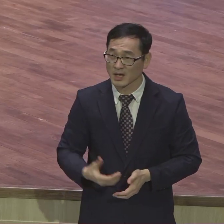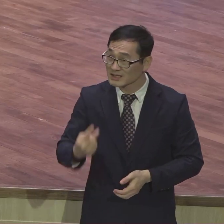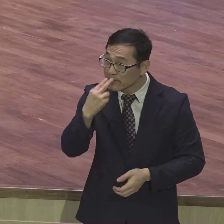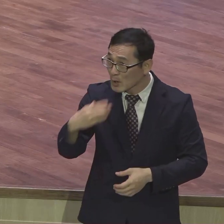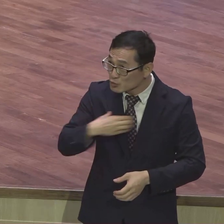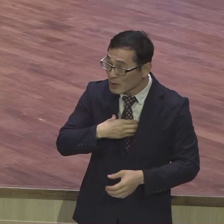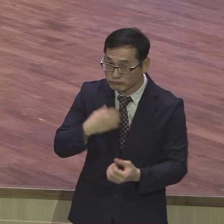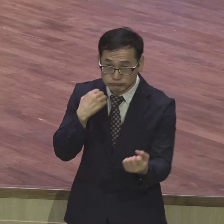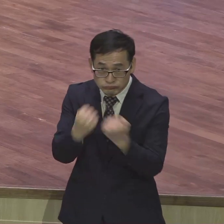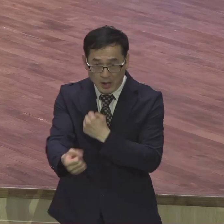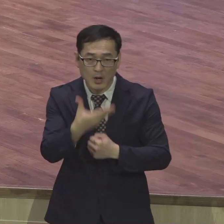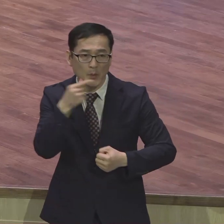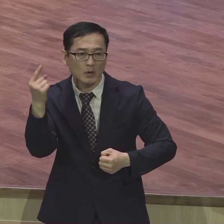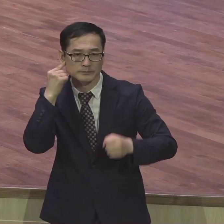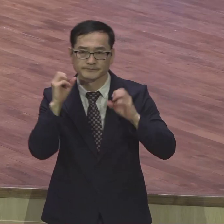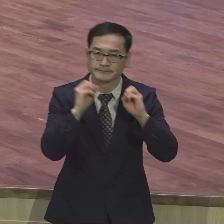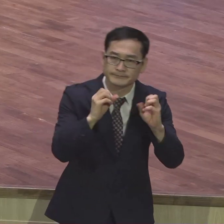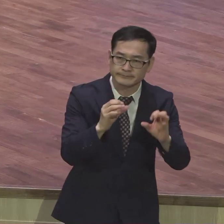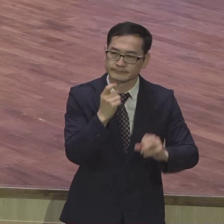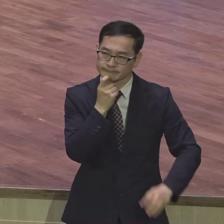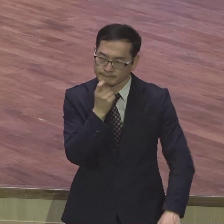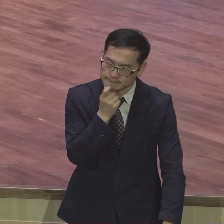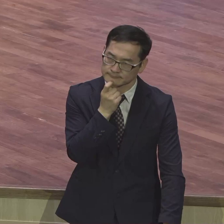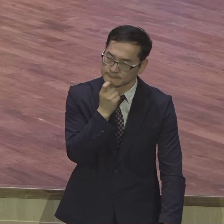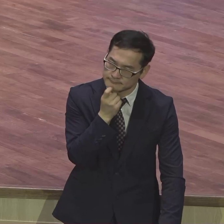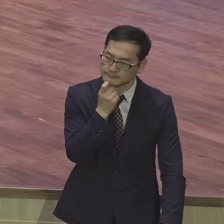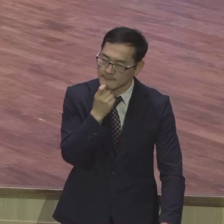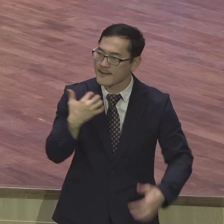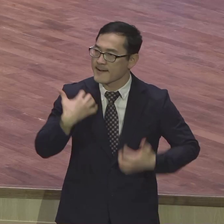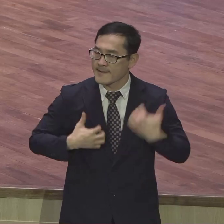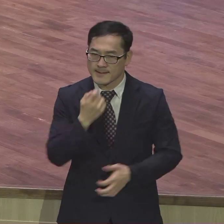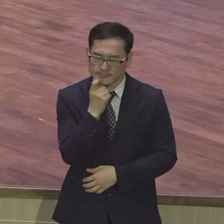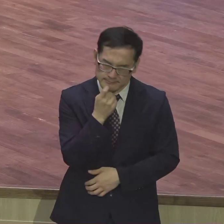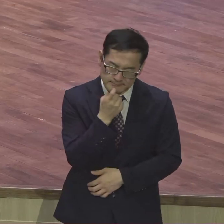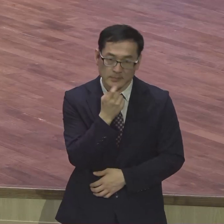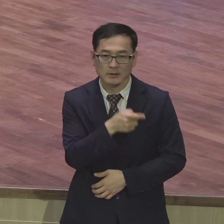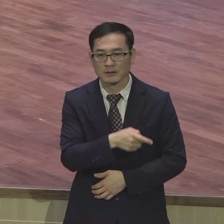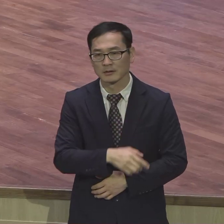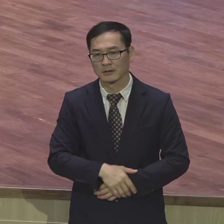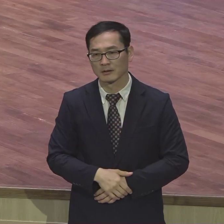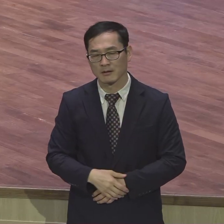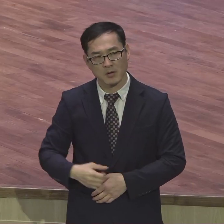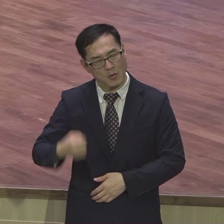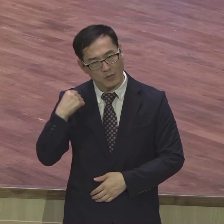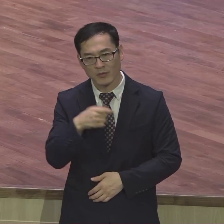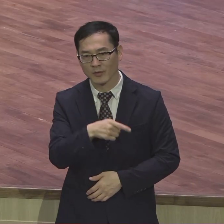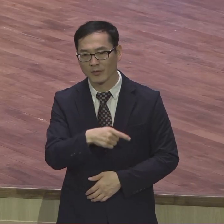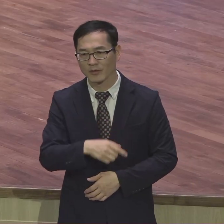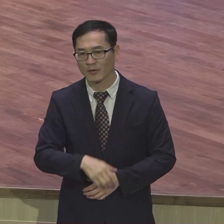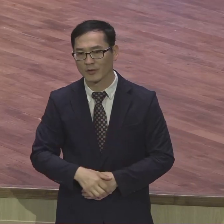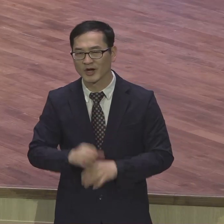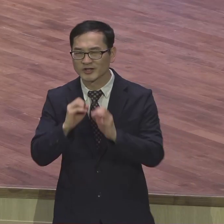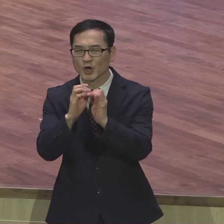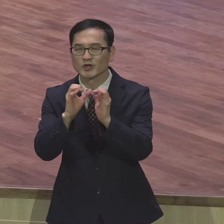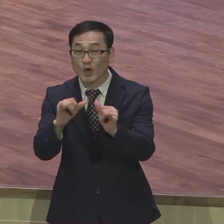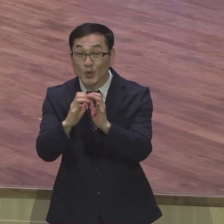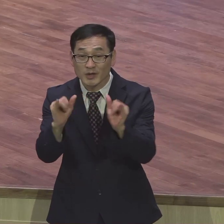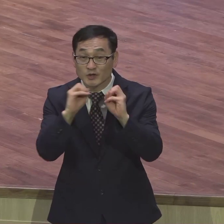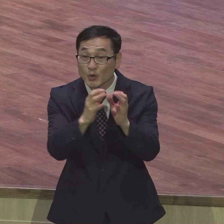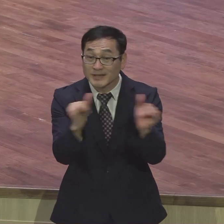기뻐하고 또한 기뻐하느라 이게 전도자의 마음이 여러분 어떤 일을 당해도